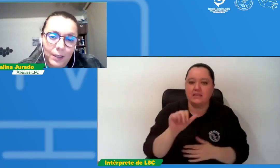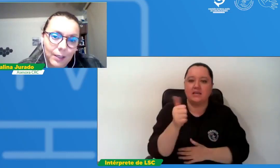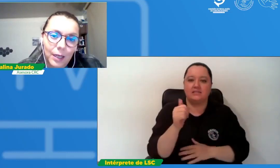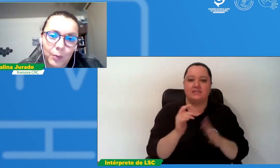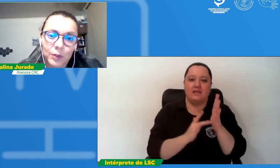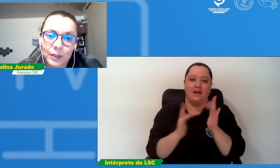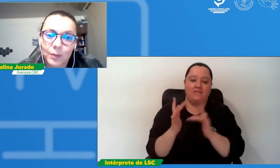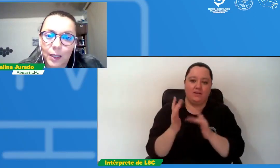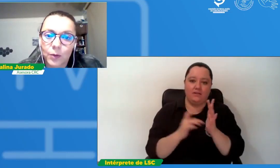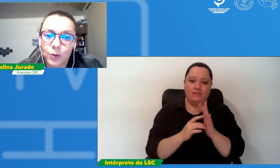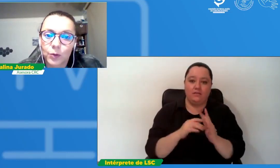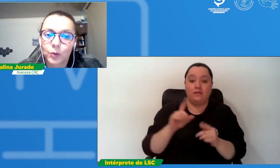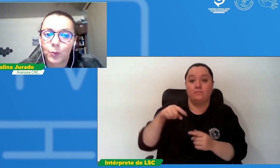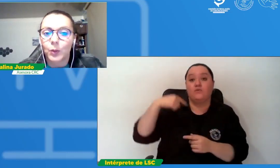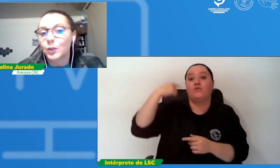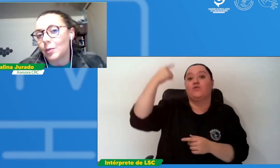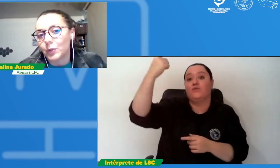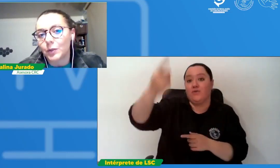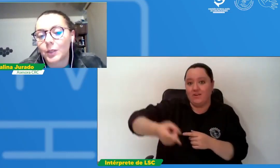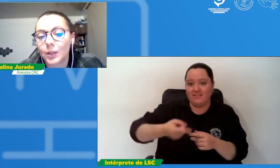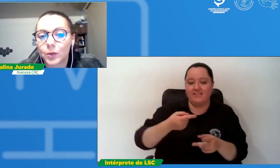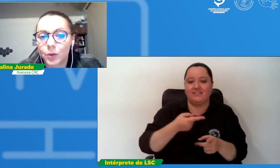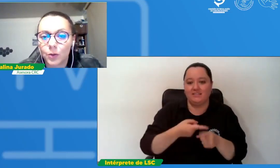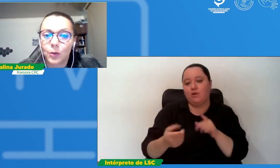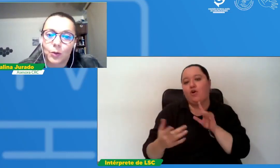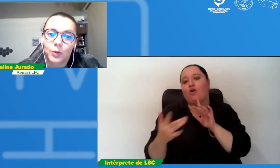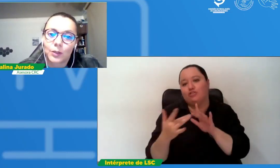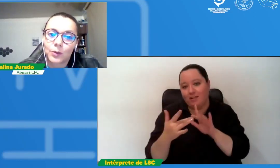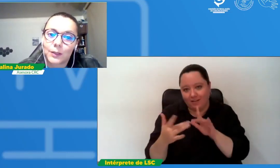ya la próxima semana nos pondremos en contacto con todos los actores